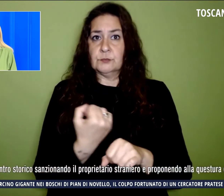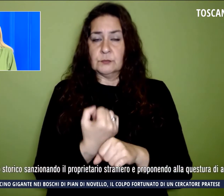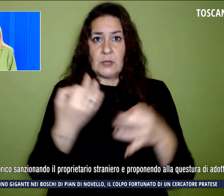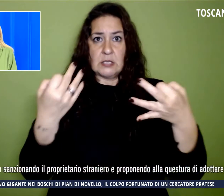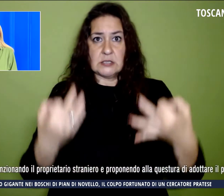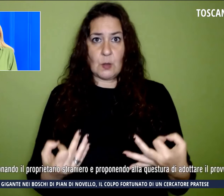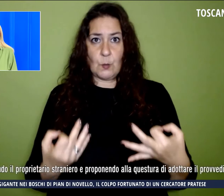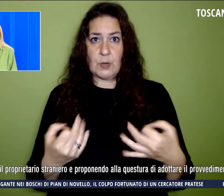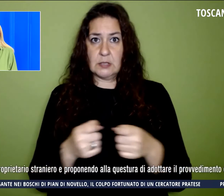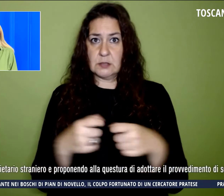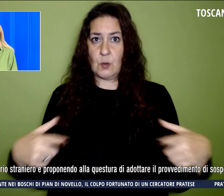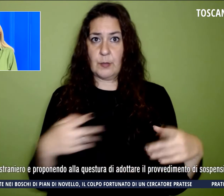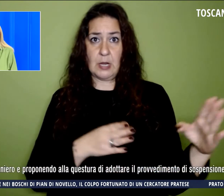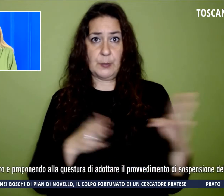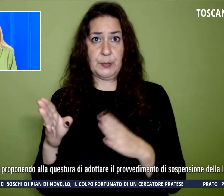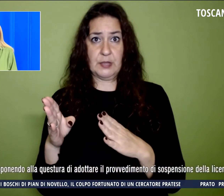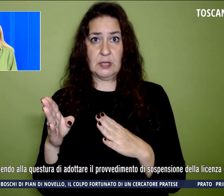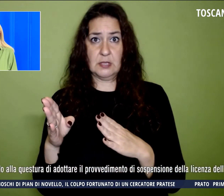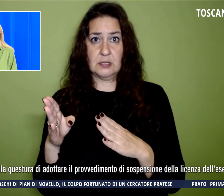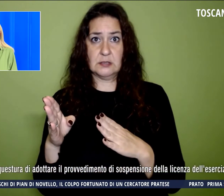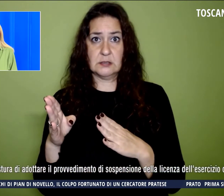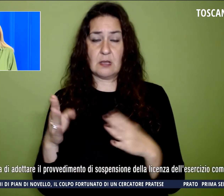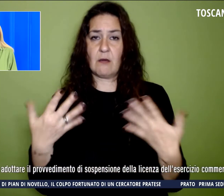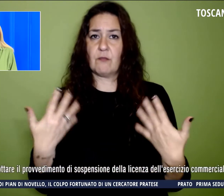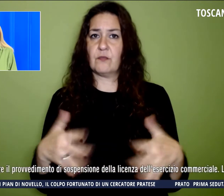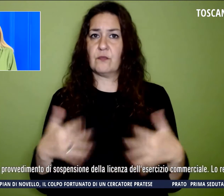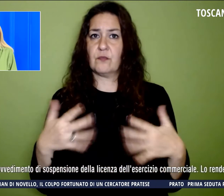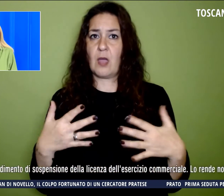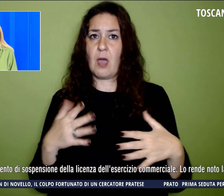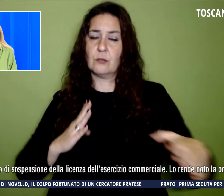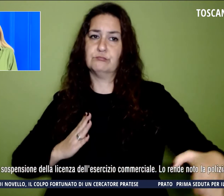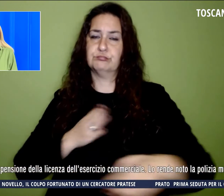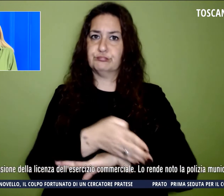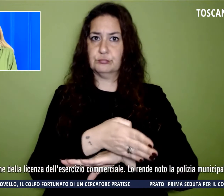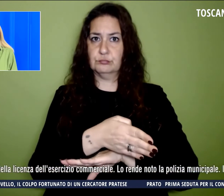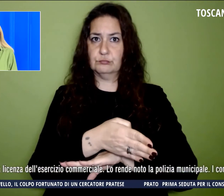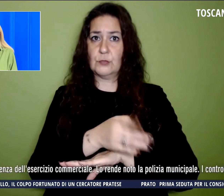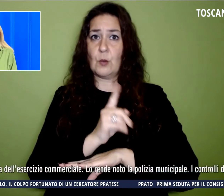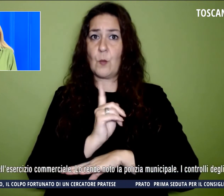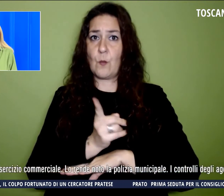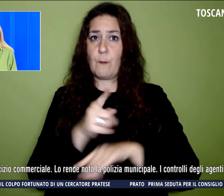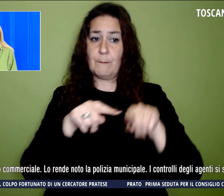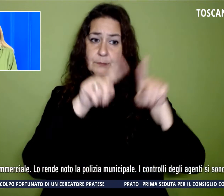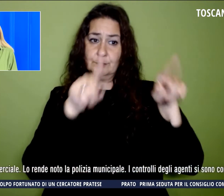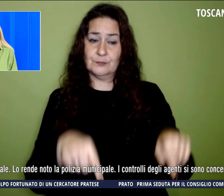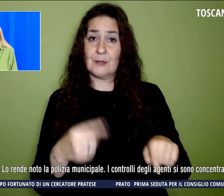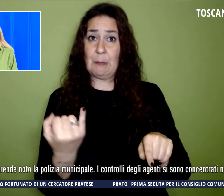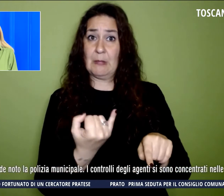di Pisa hanno eseguito un blitz in un mini market del centro storico